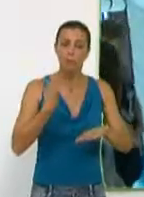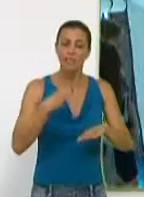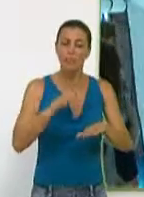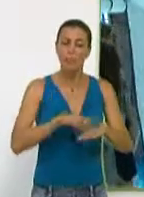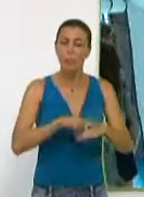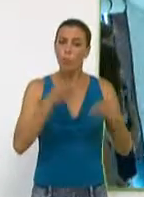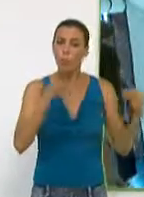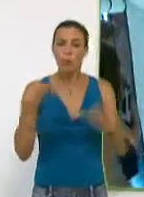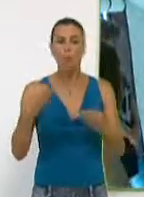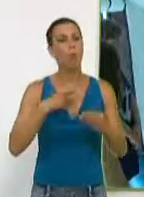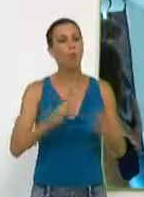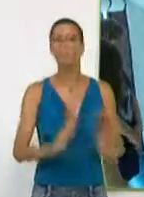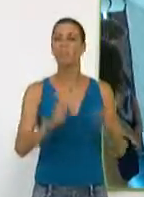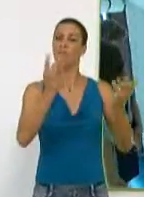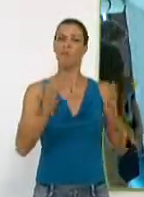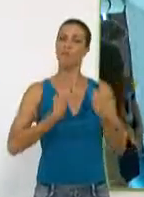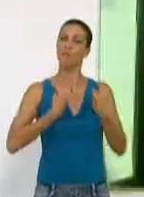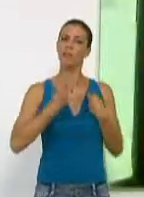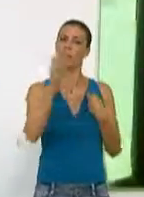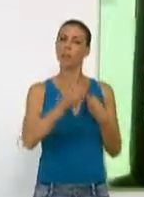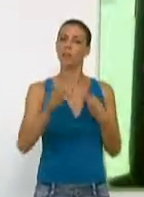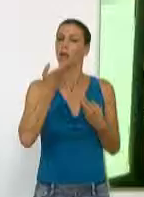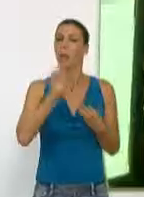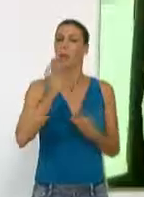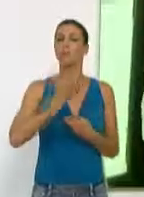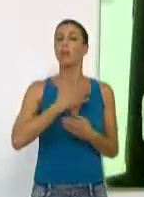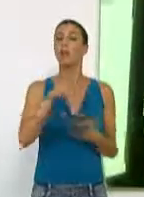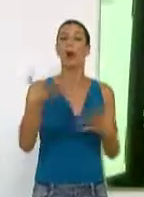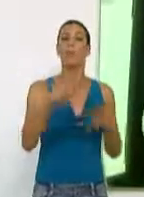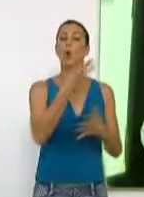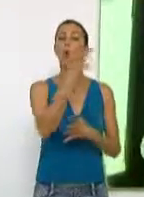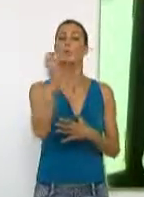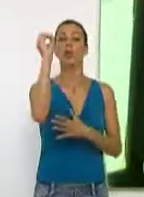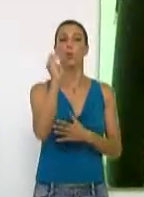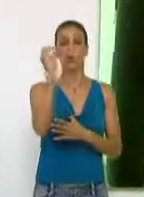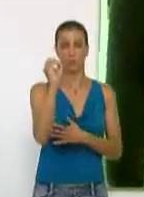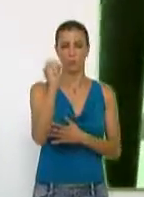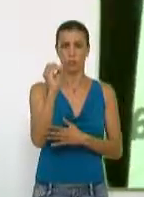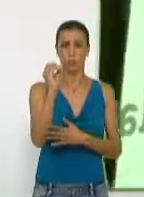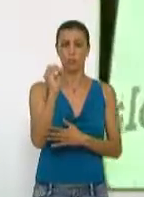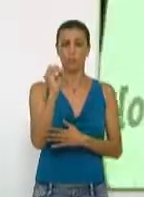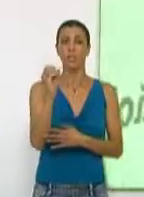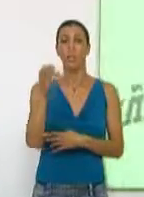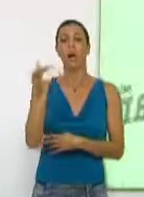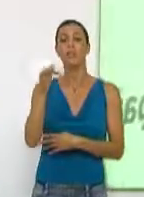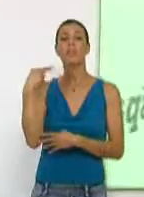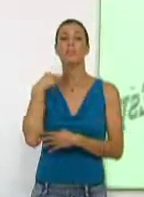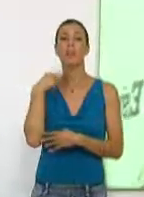en una parada cardíaca puede salvar la vida a los afectados en un 40% de las ocasiones. Por su parte, la